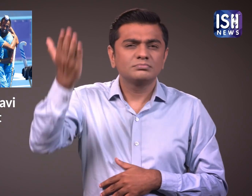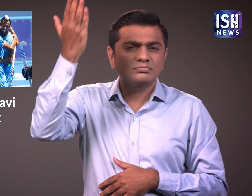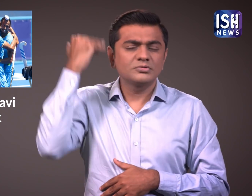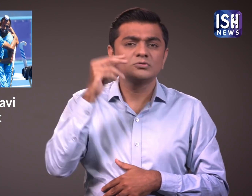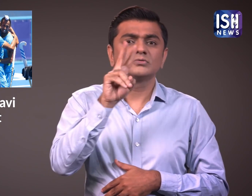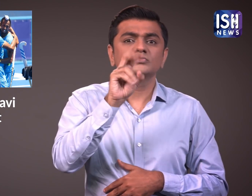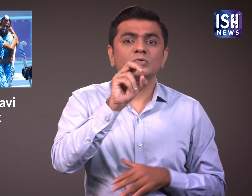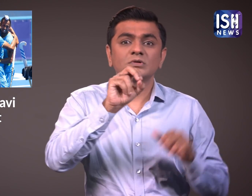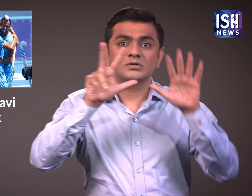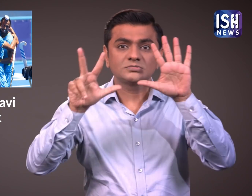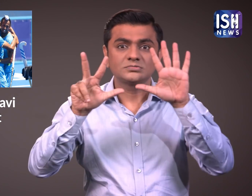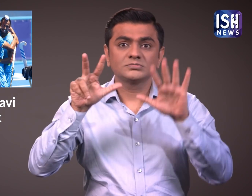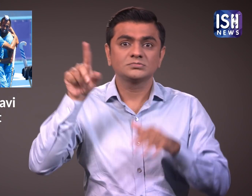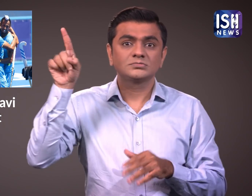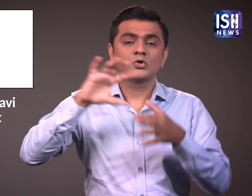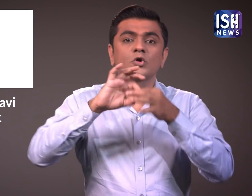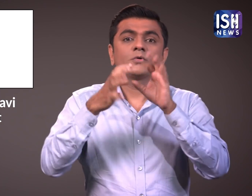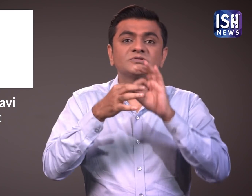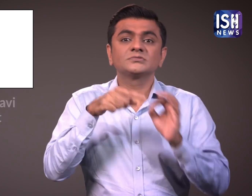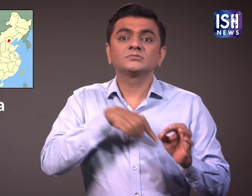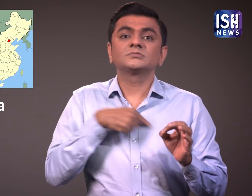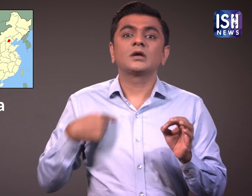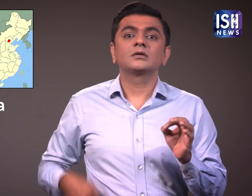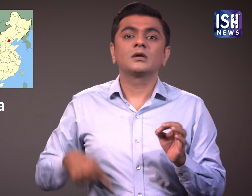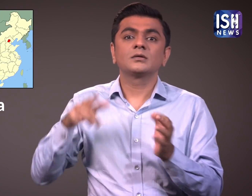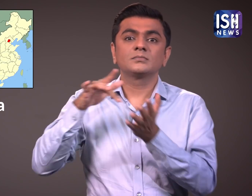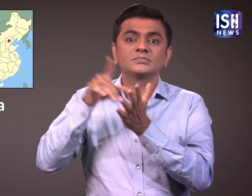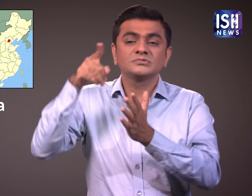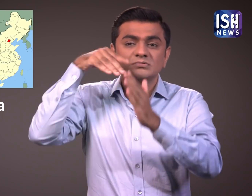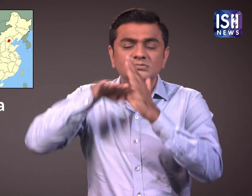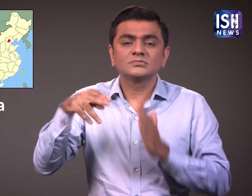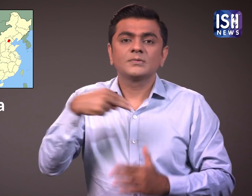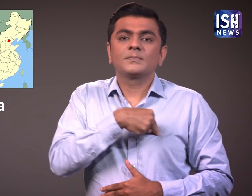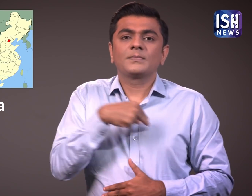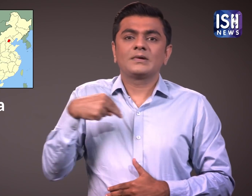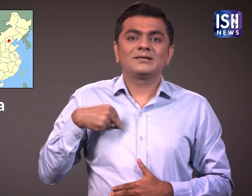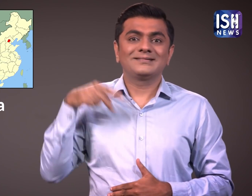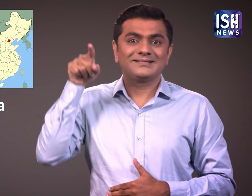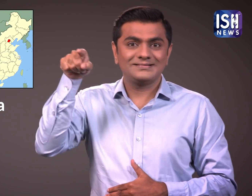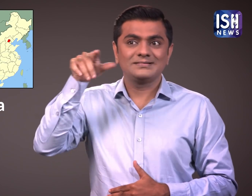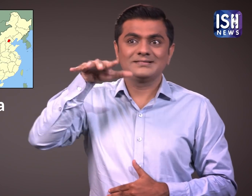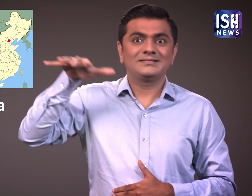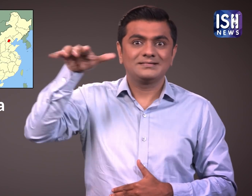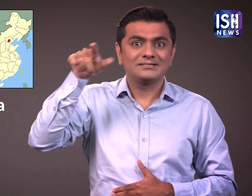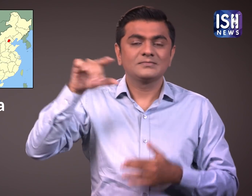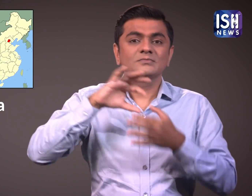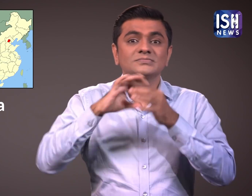अबिनव बिंद्रा 2008 के बीजिंग ओलंपिक में स्वर्णपदक जीतने वाले पहले भारतिय